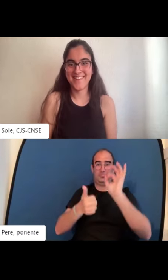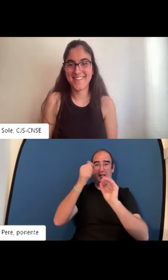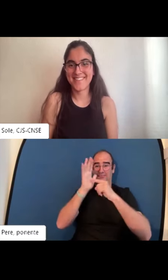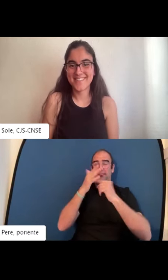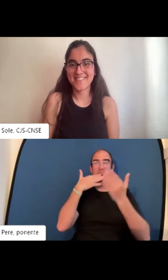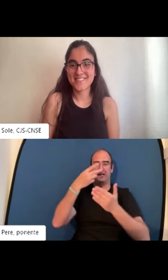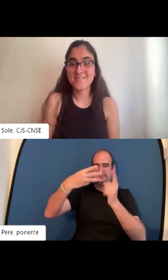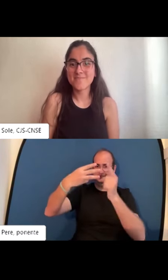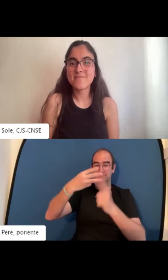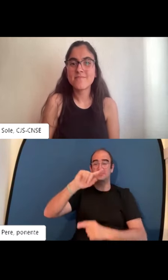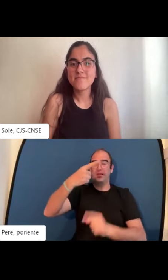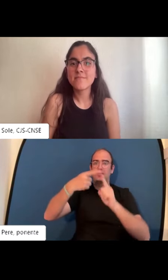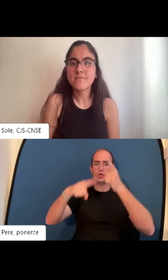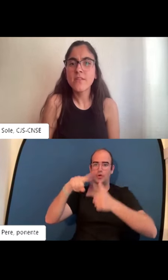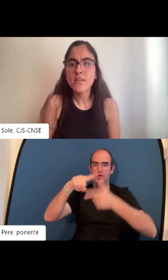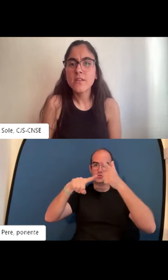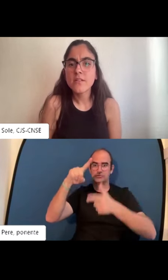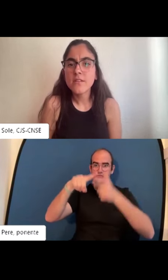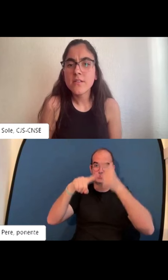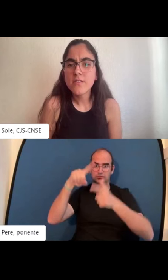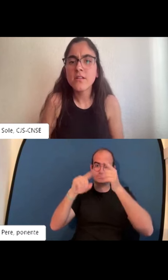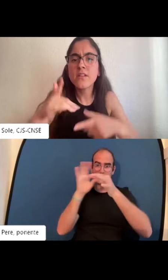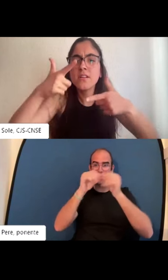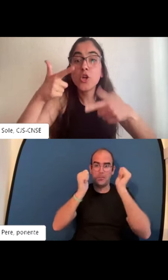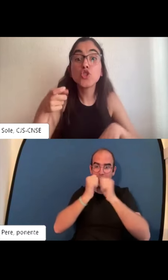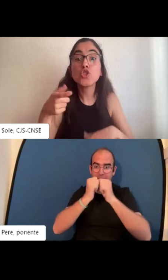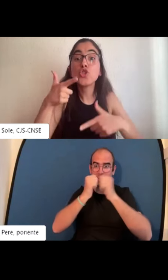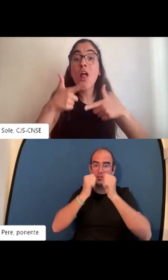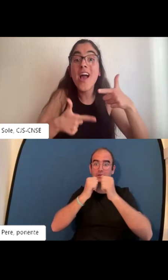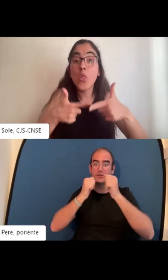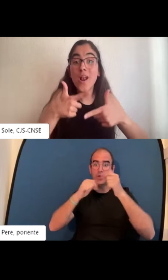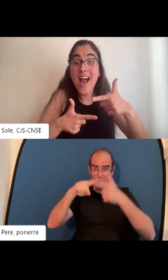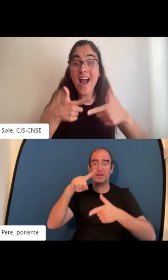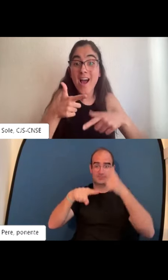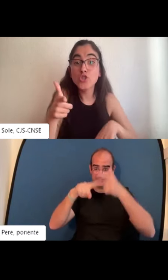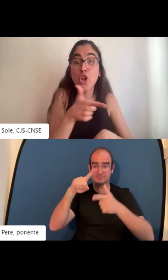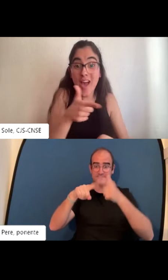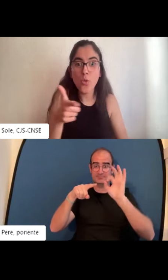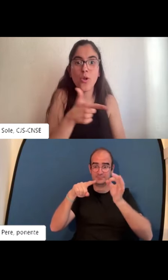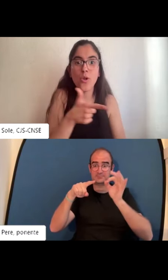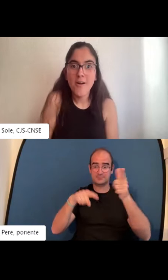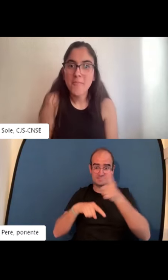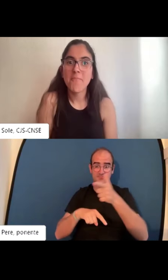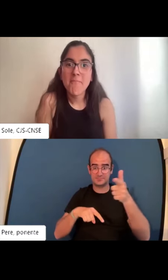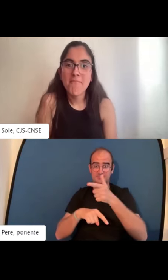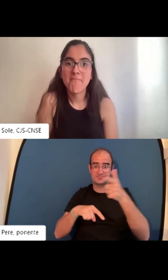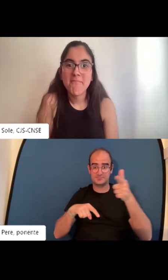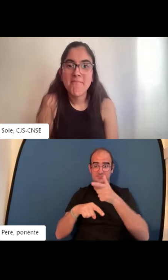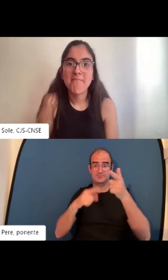Bueno, en Barcelona no es lo mismo. En Castilla-La Mancha, en primer lugar, ha sido el de soldador,